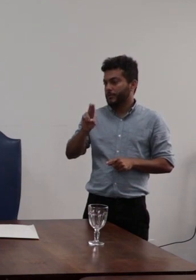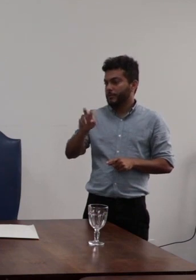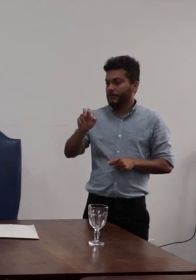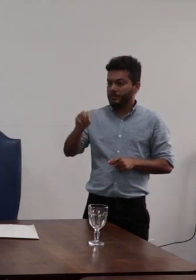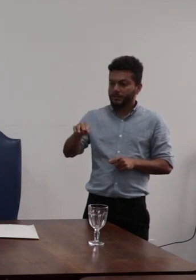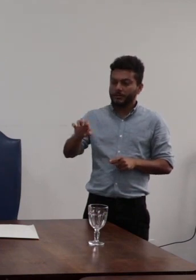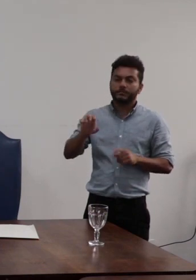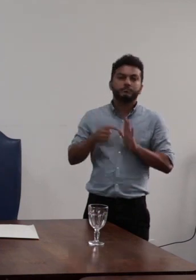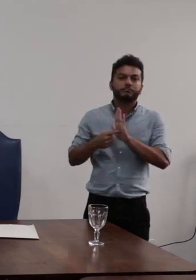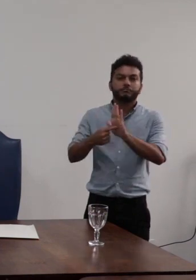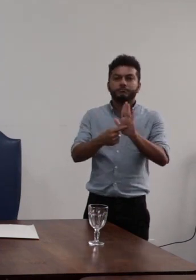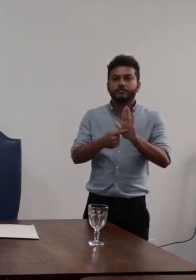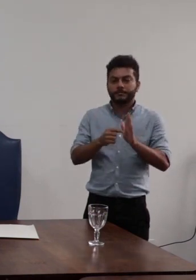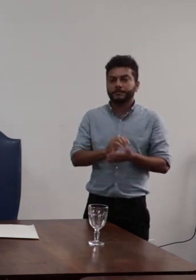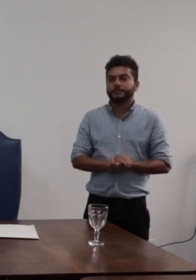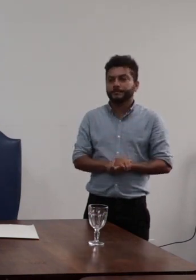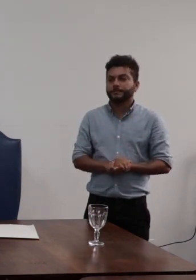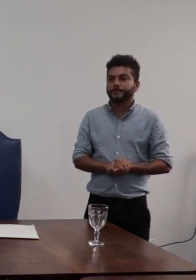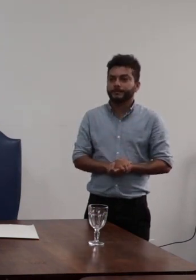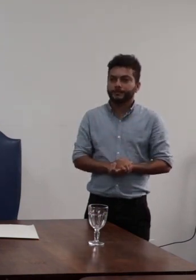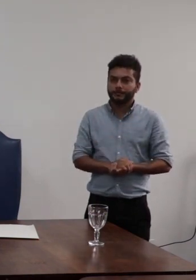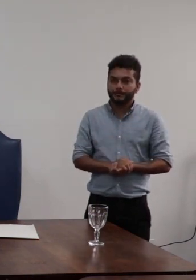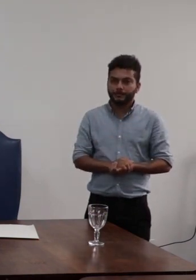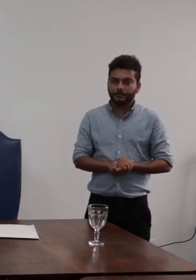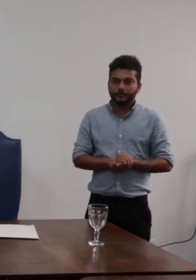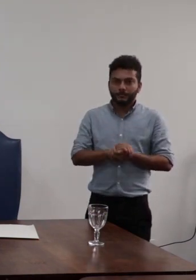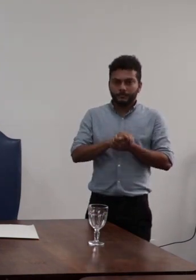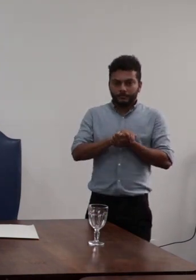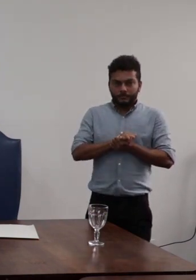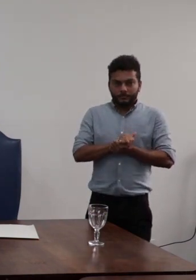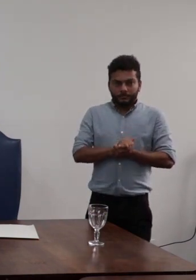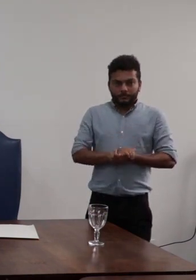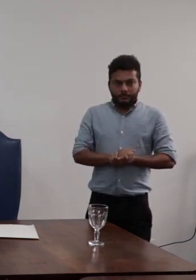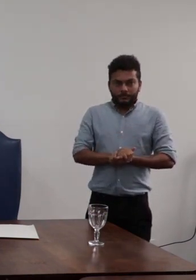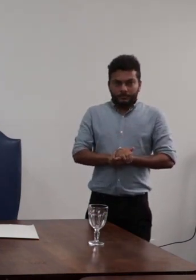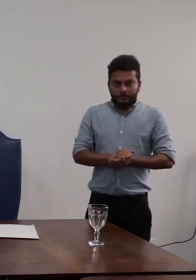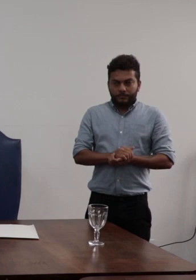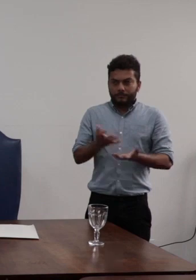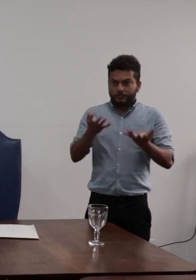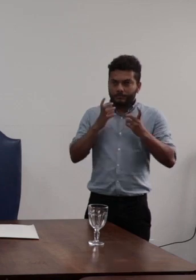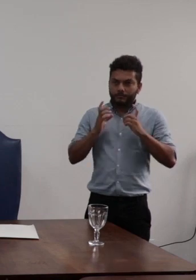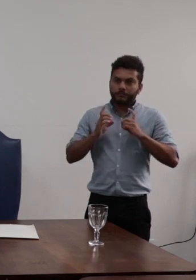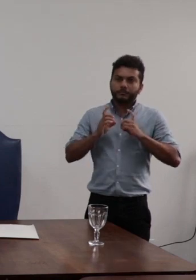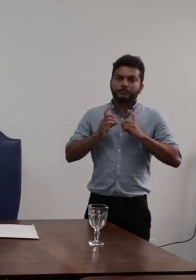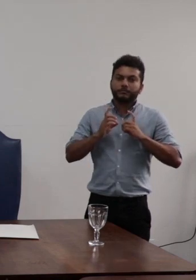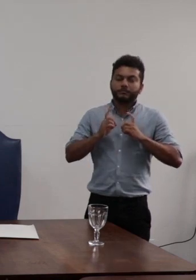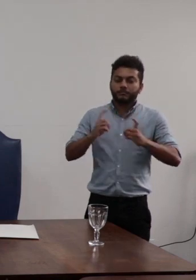esses informes gostaria de colocar em discussão no presente ponto